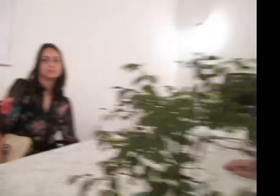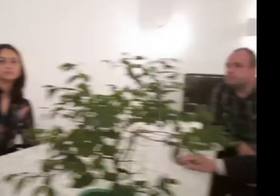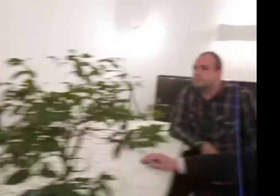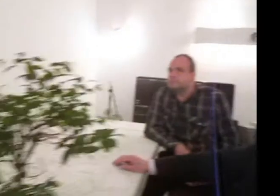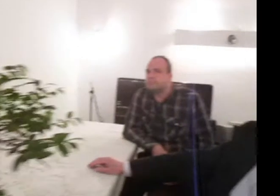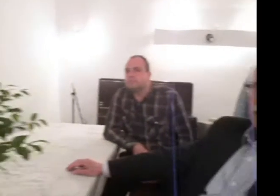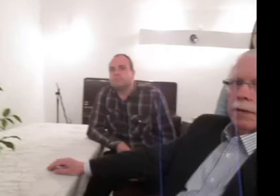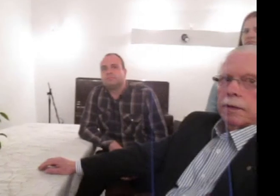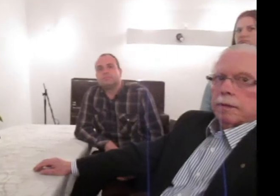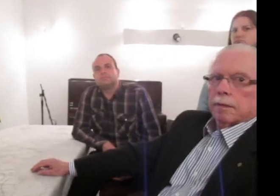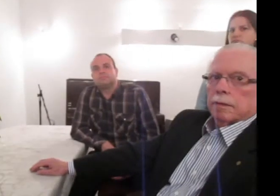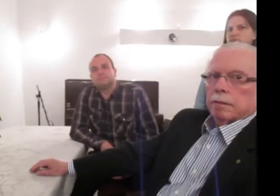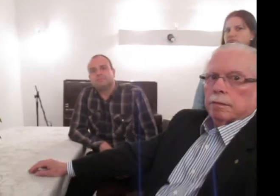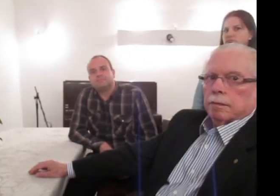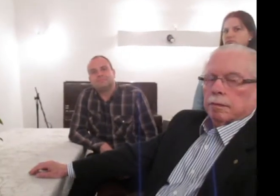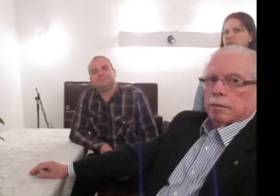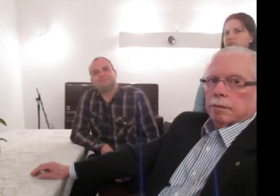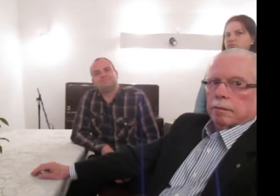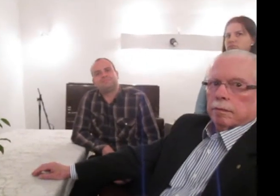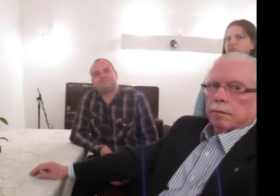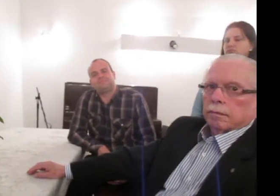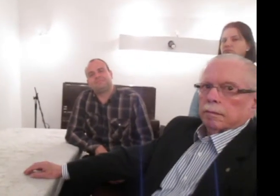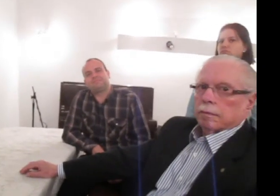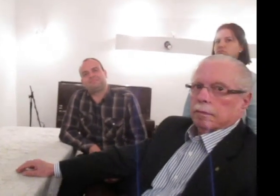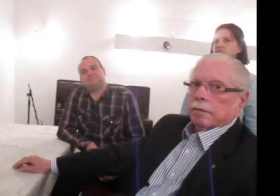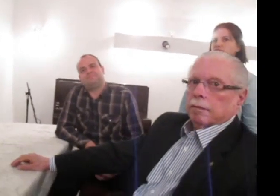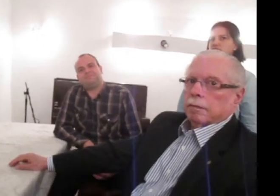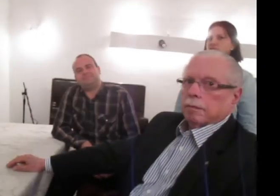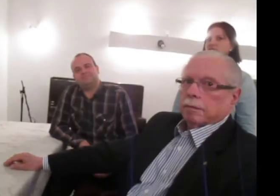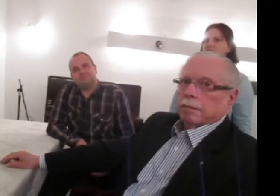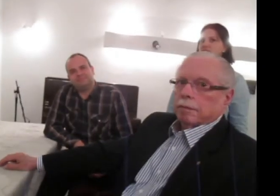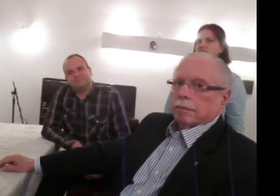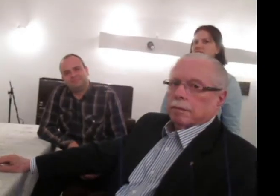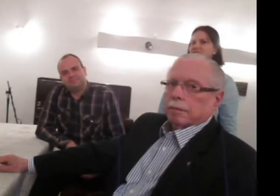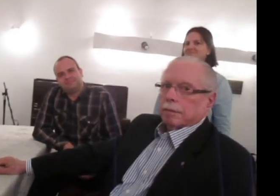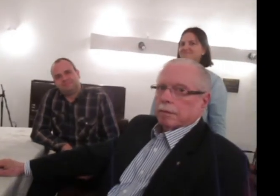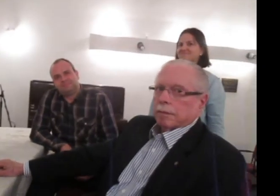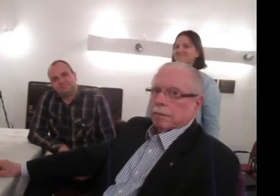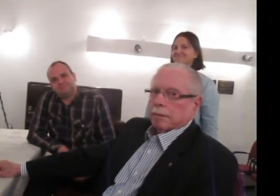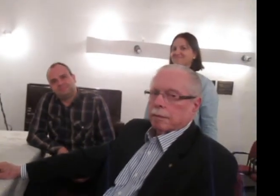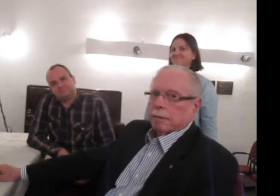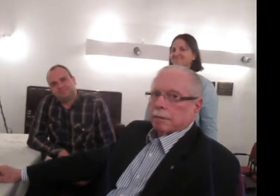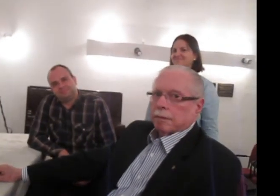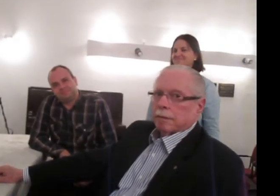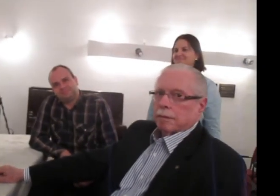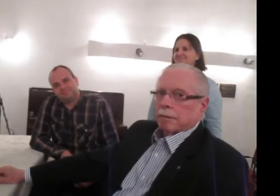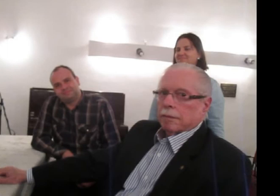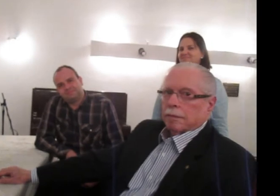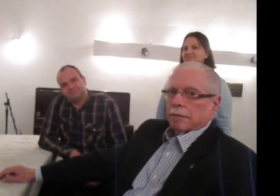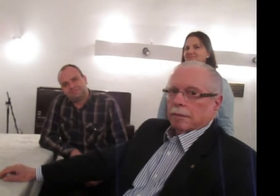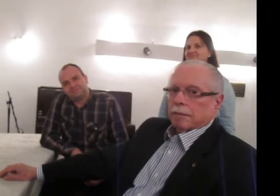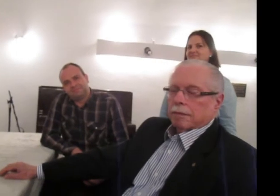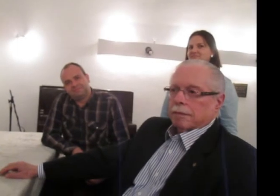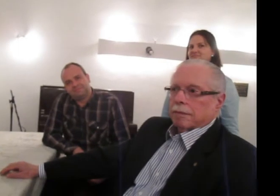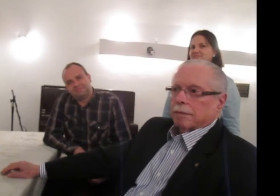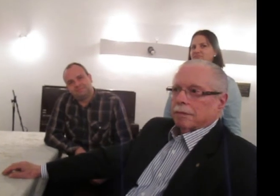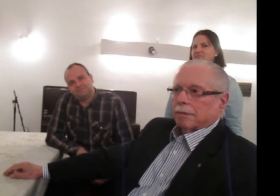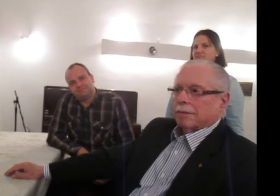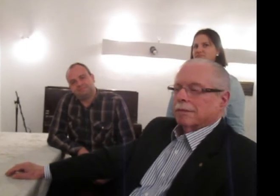Você vê, olha, a nossa associação começa trabalhando. Ela não é uma associação para